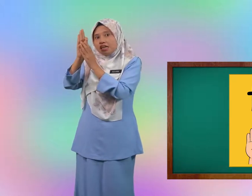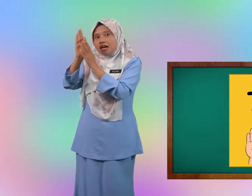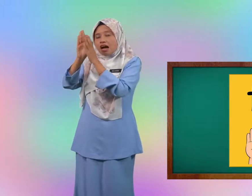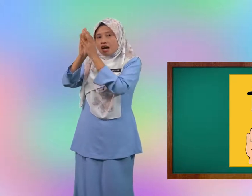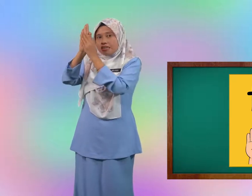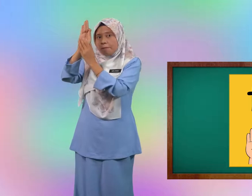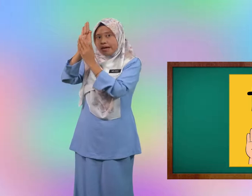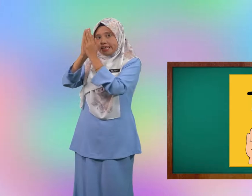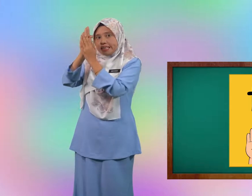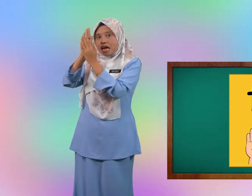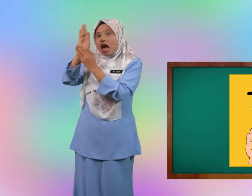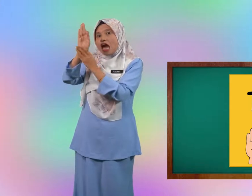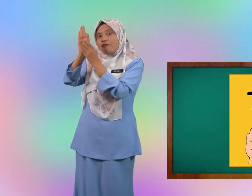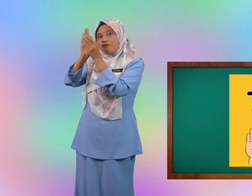hadapan. F.